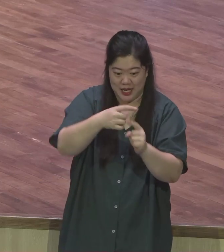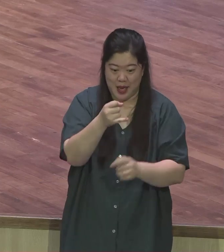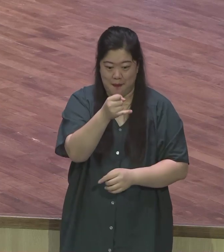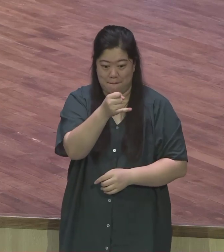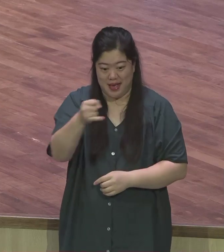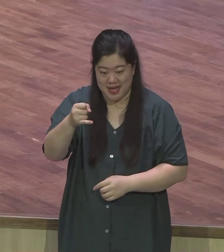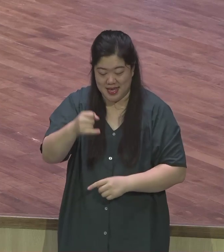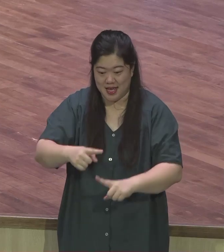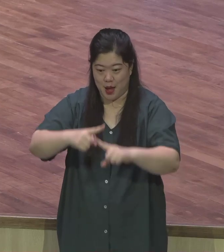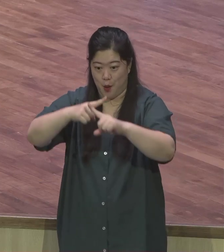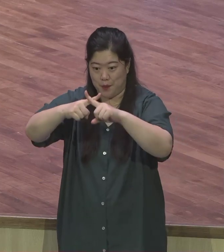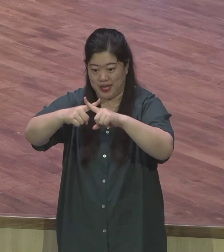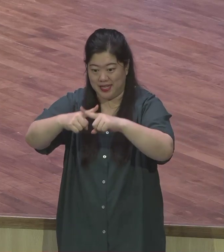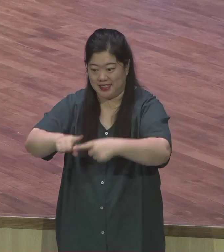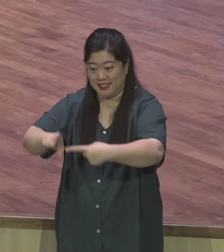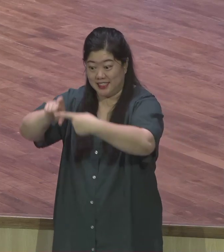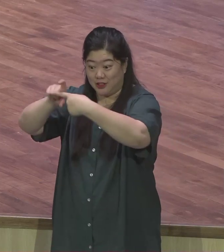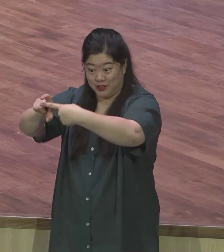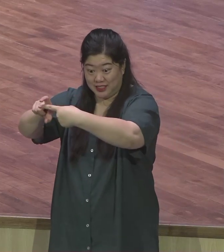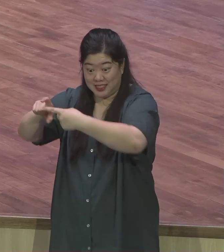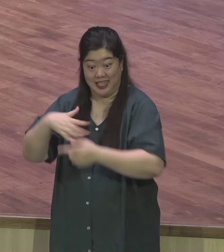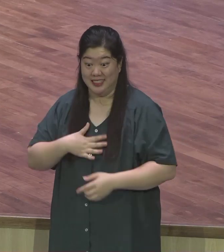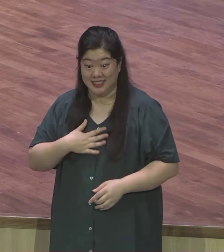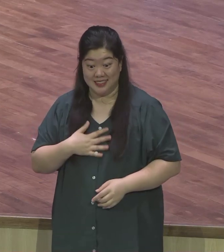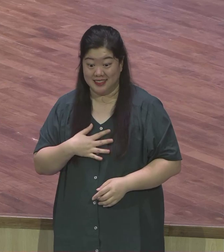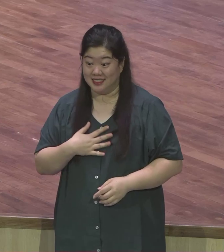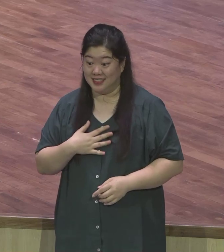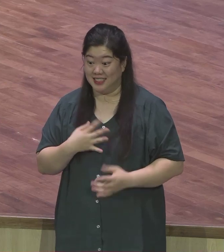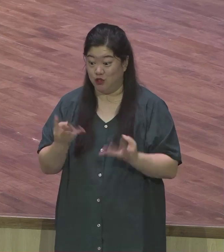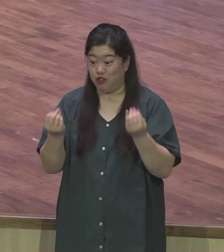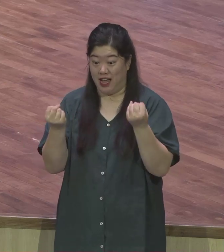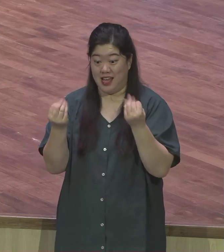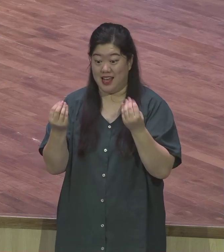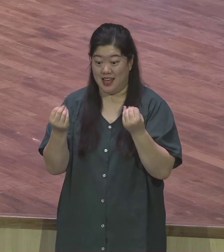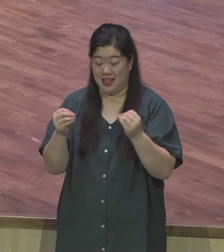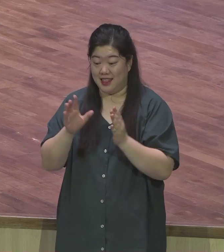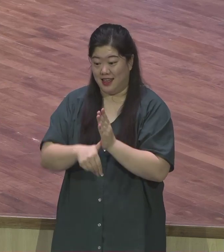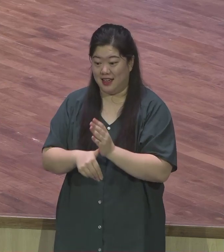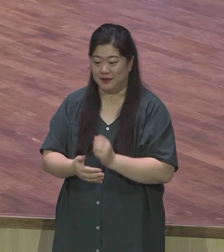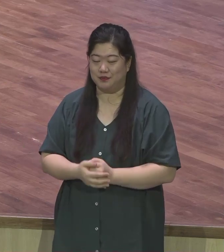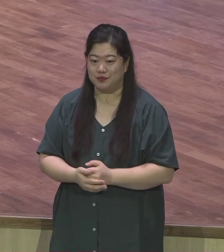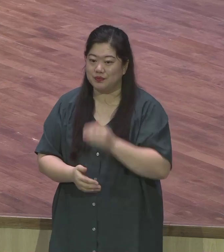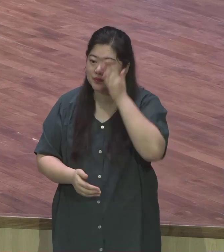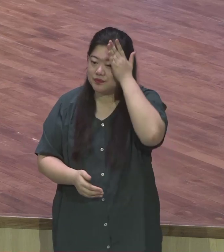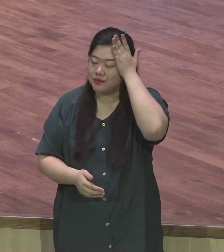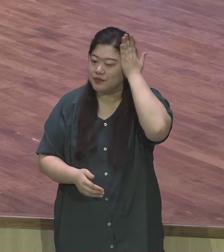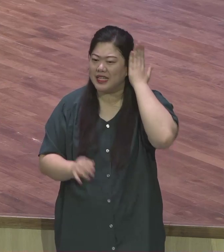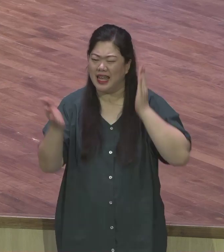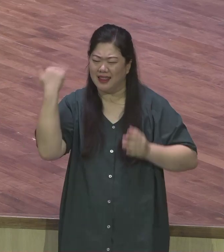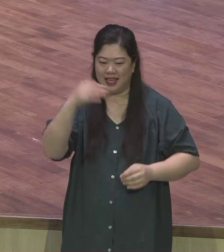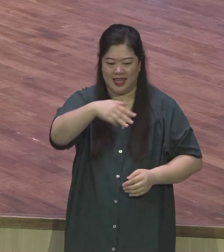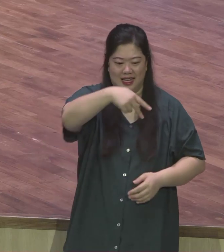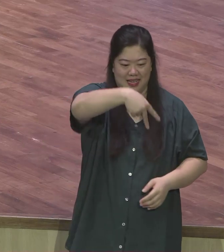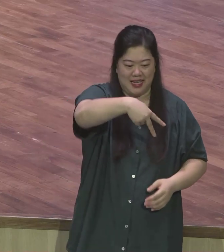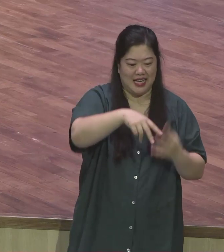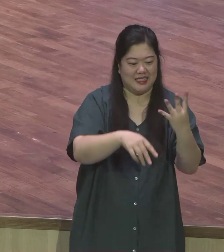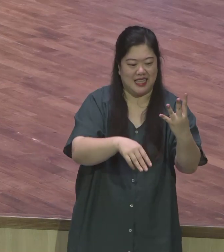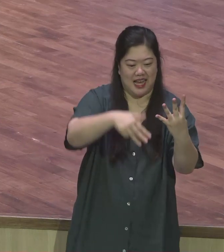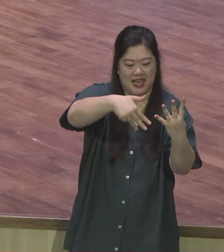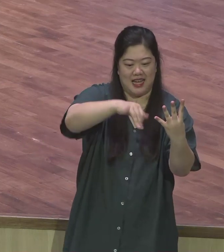더하기 빼기 곱하기 나누기 여러분 기억하시죠 지금은 우리가 사치연산이라고 이야기를 하지만 예전에는